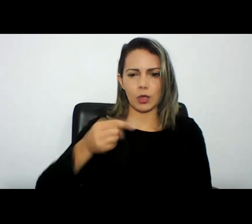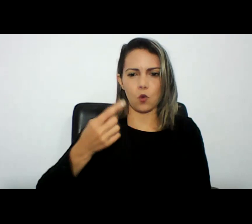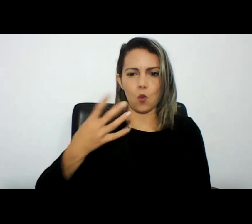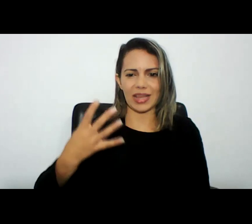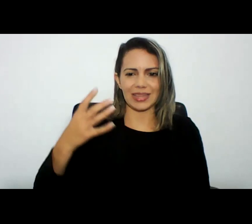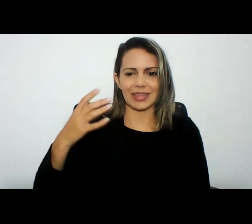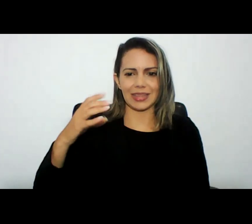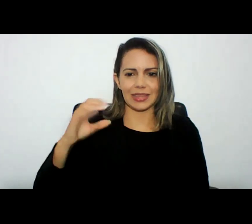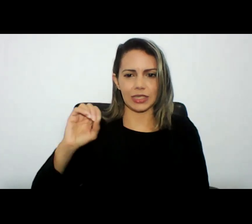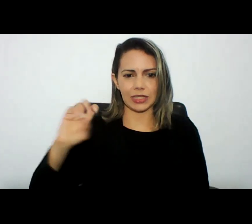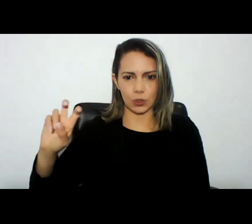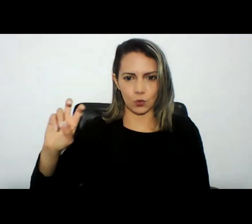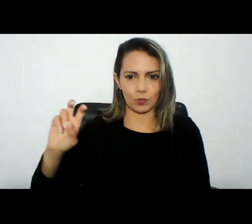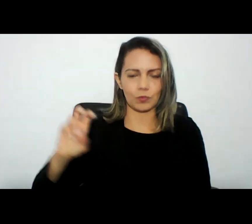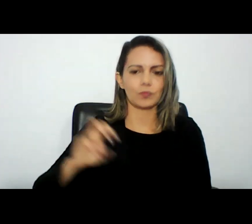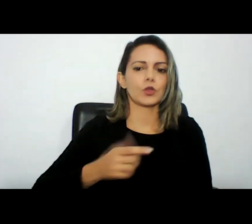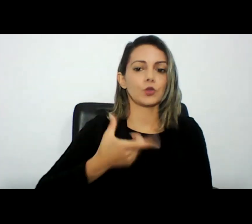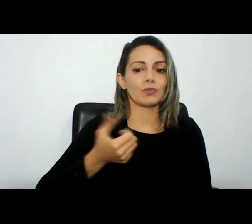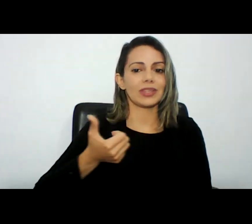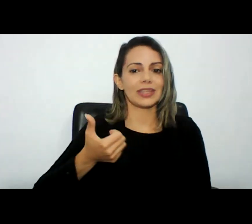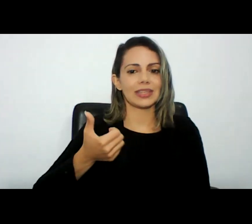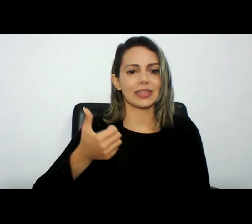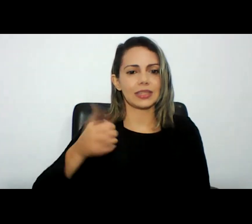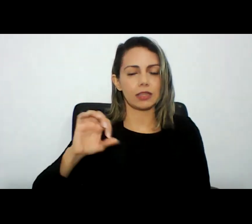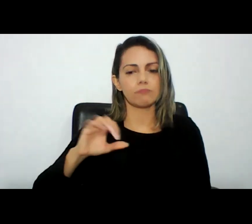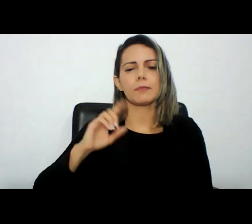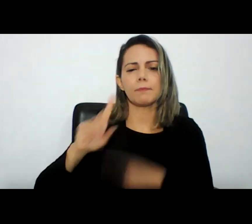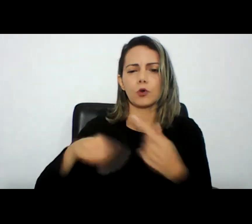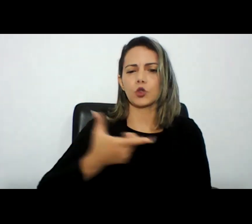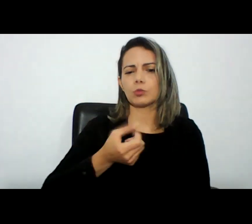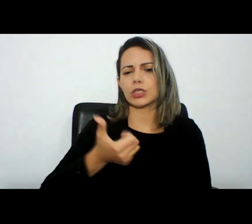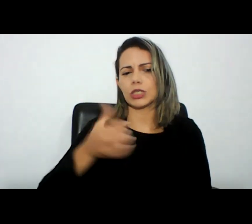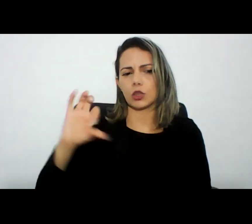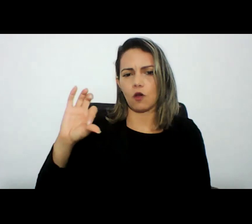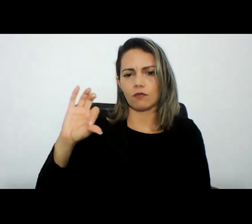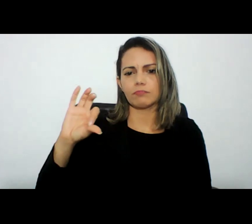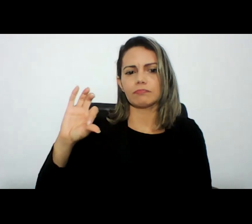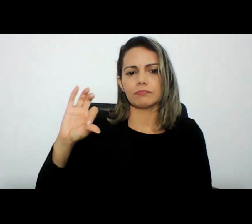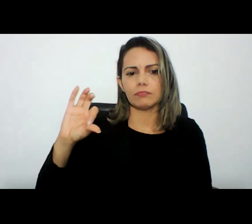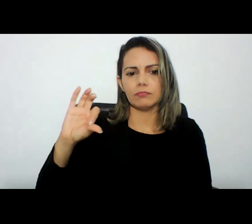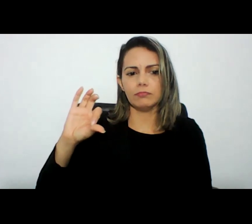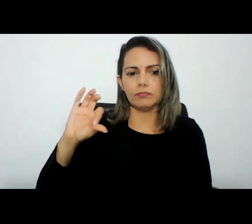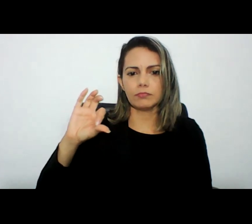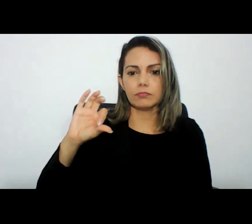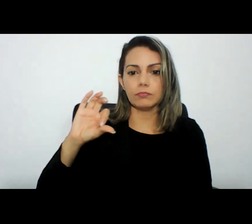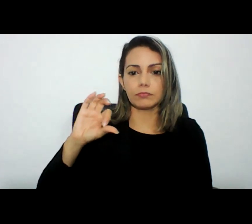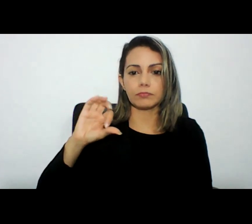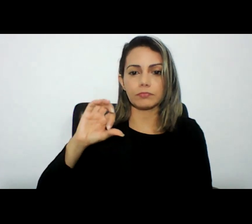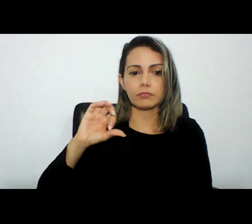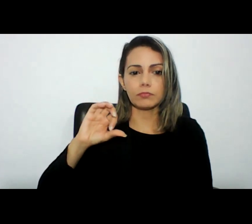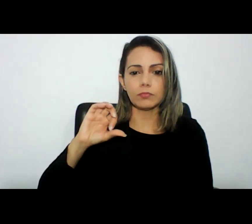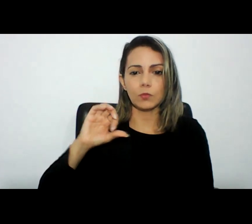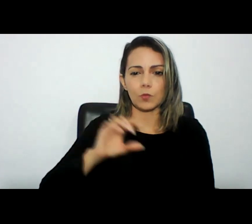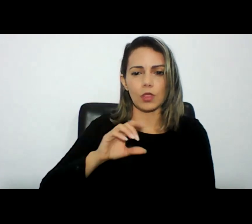2019 o andamento legislativo ganhou o impulso e o relator geral que é o